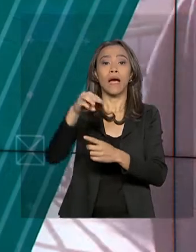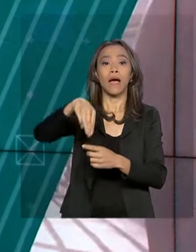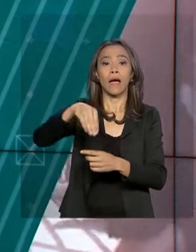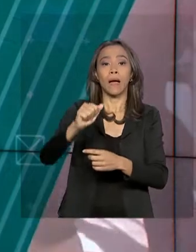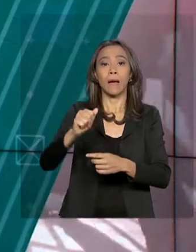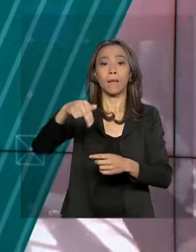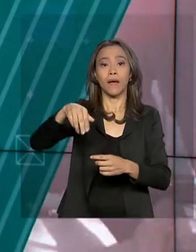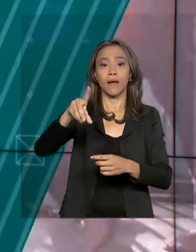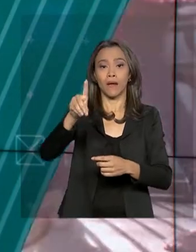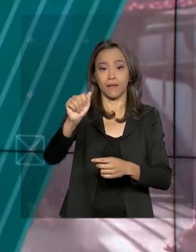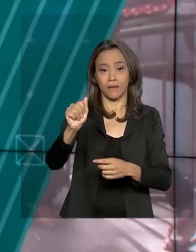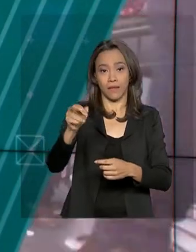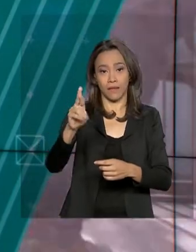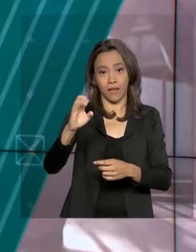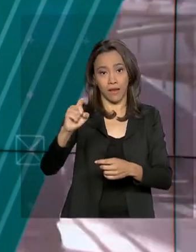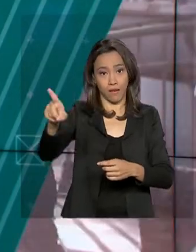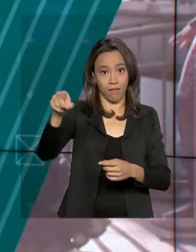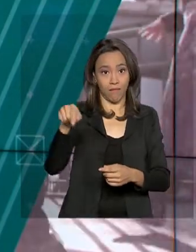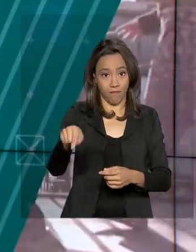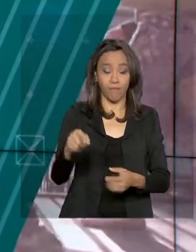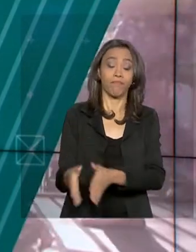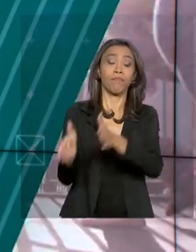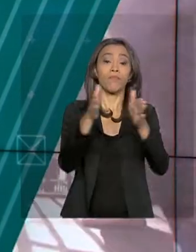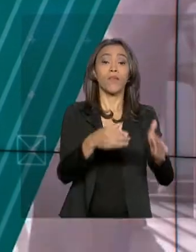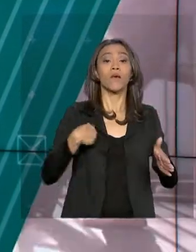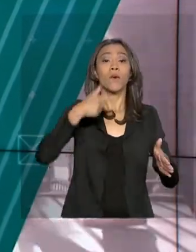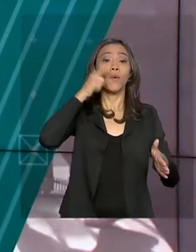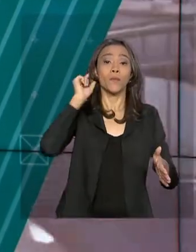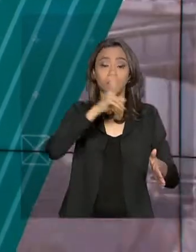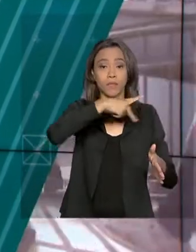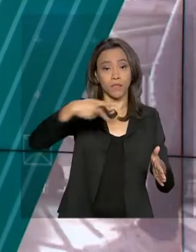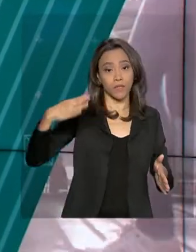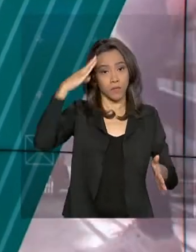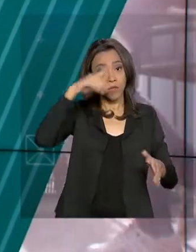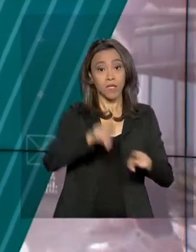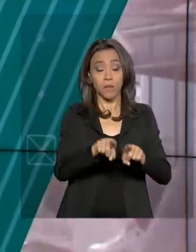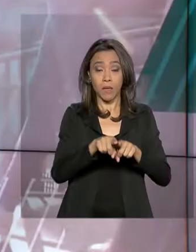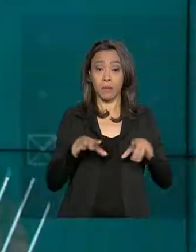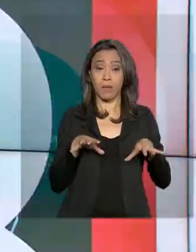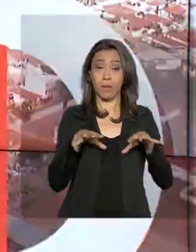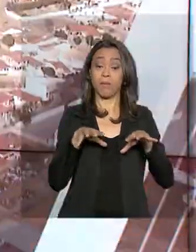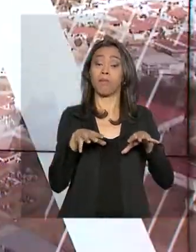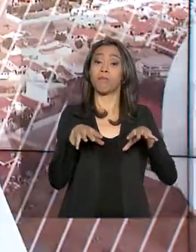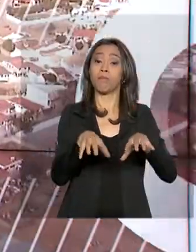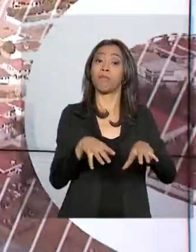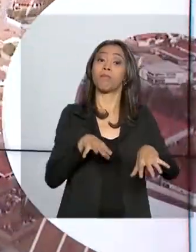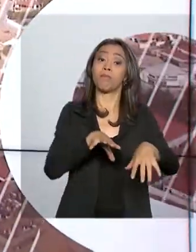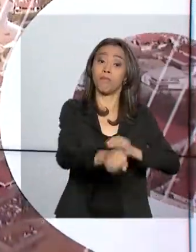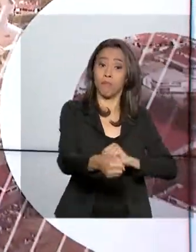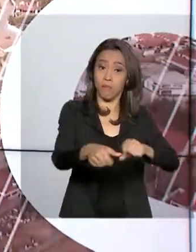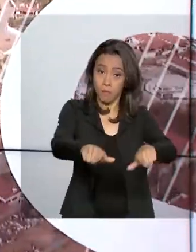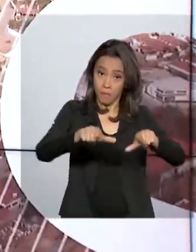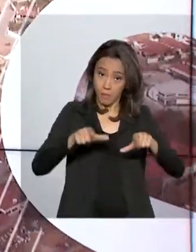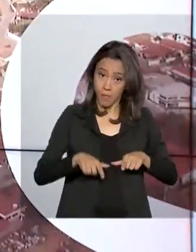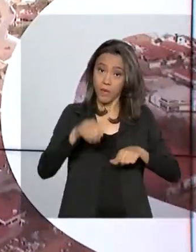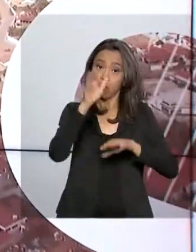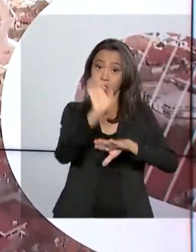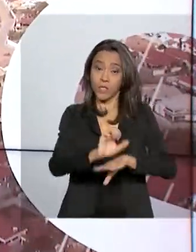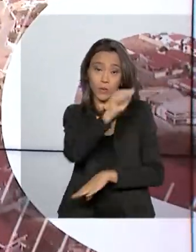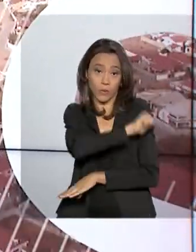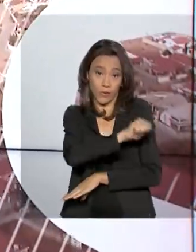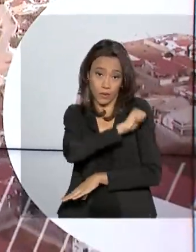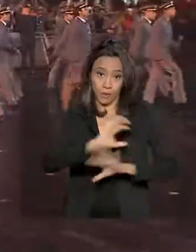E ontem o presidente Jair Bolsonaro participou da formatura de alunos do IME, o Instituto Militar de Engenharia no Rio de Janeiro.